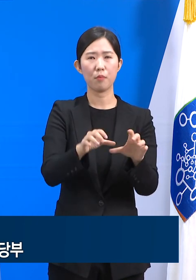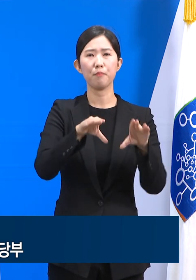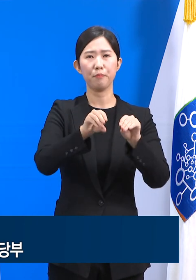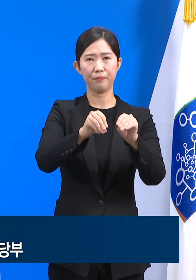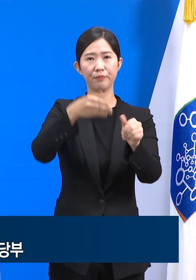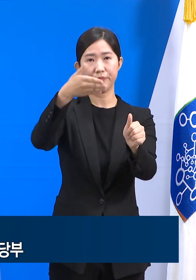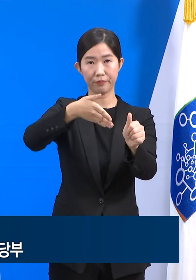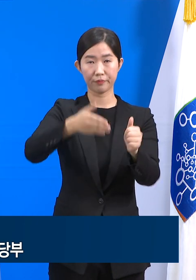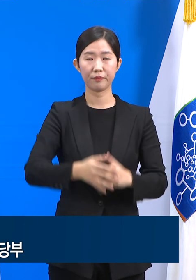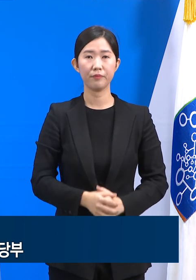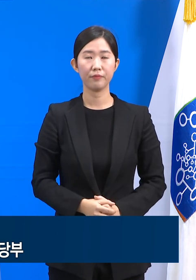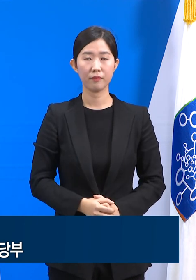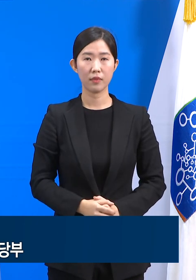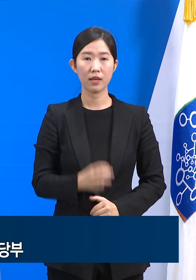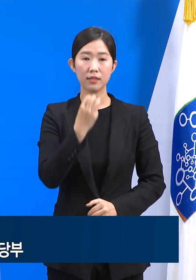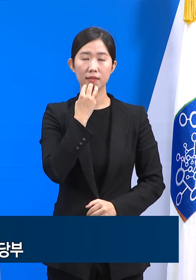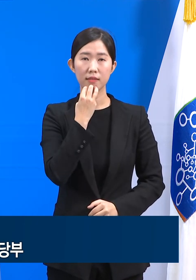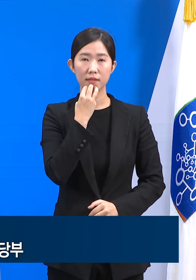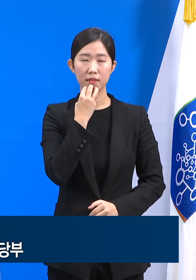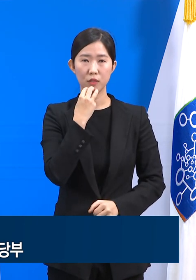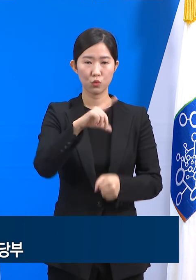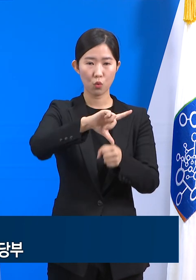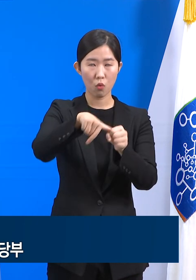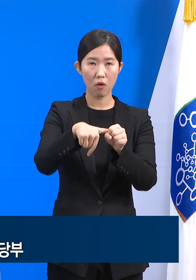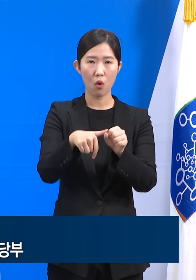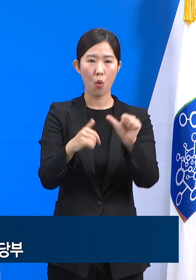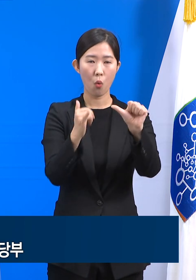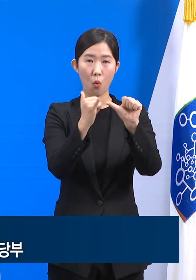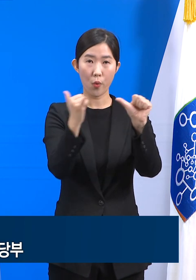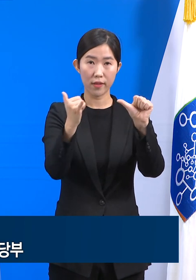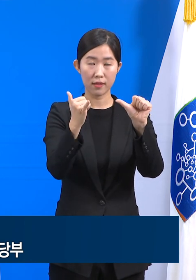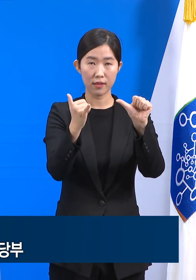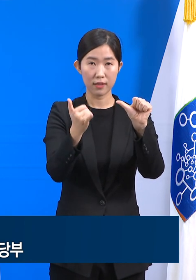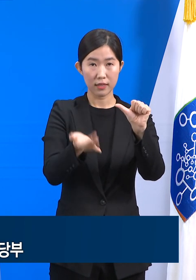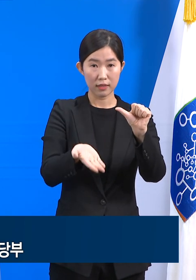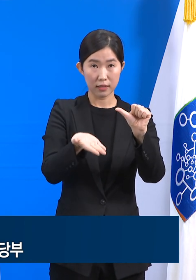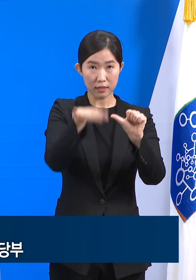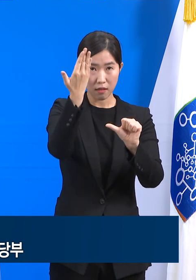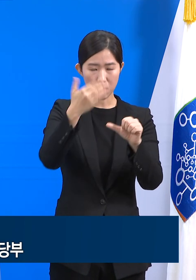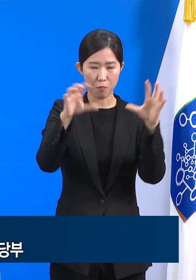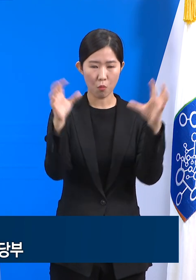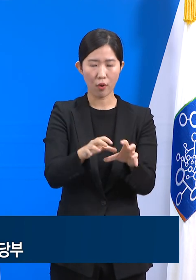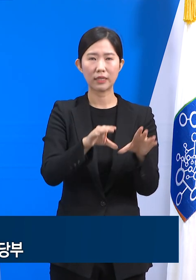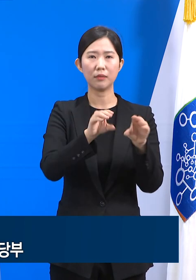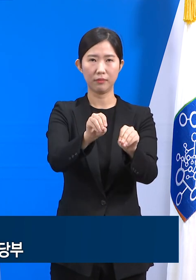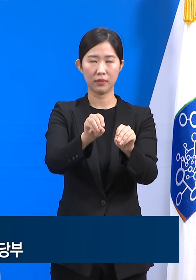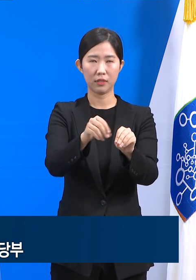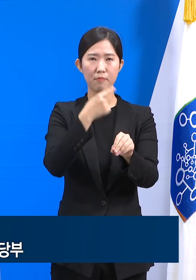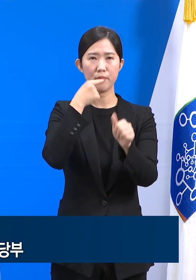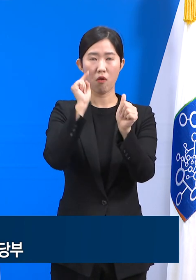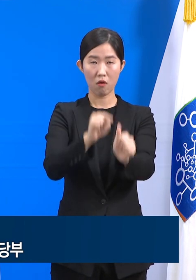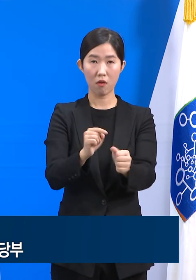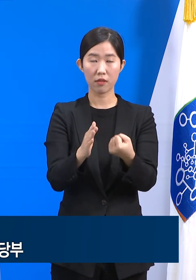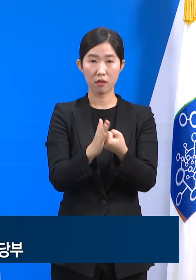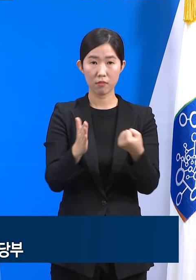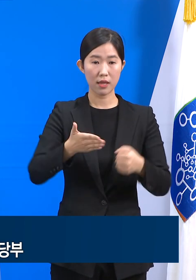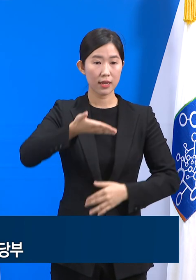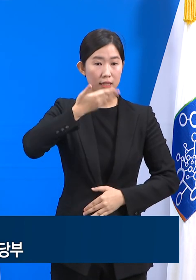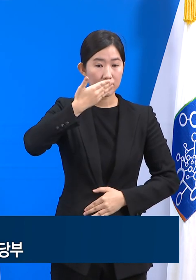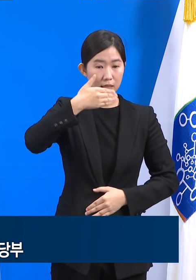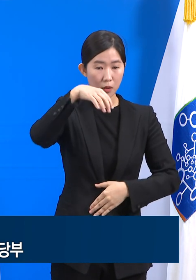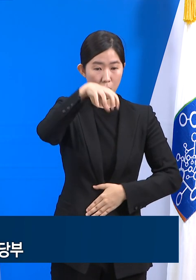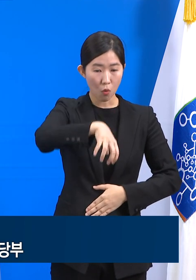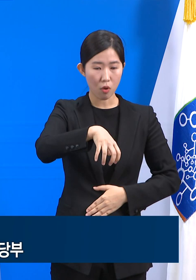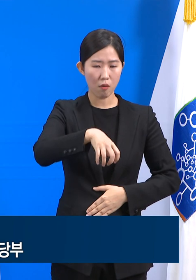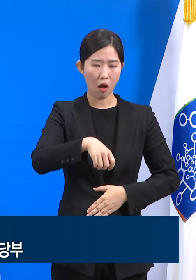거리두기 및 수도권 5인 미만 사적 모임 금지 행정명령 조치 등으로 인해 식당 등에서 연말 모임을 가질 수